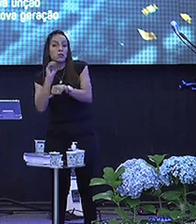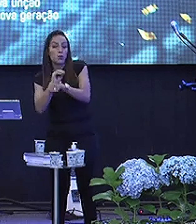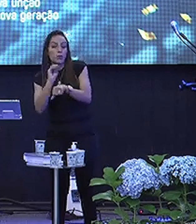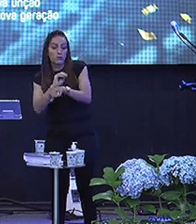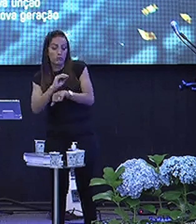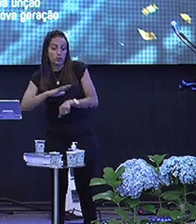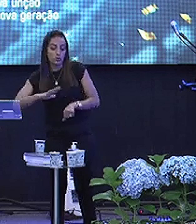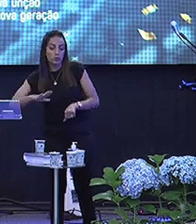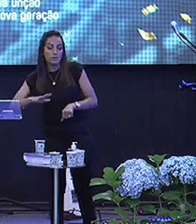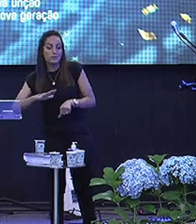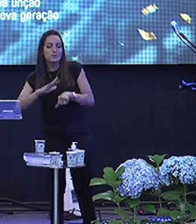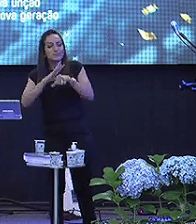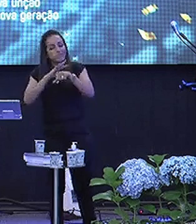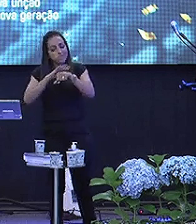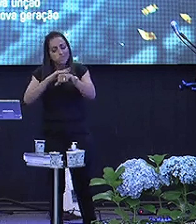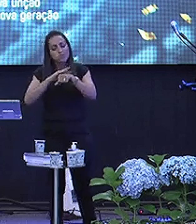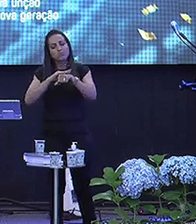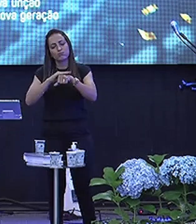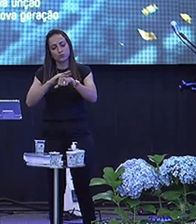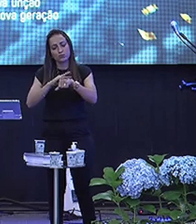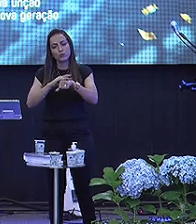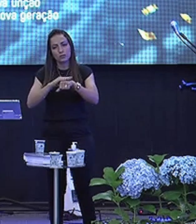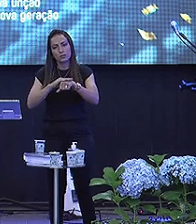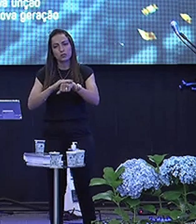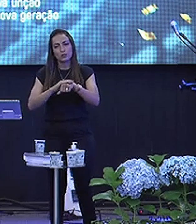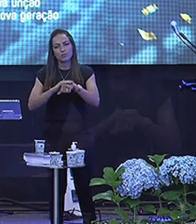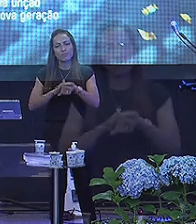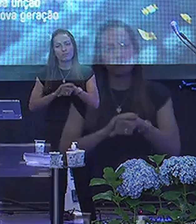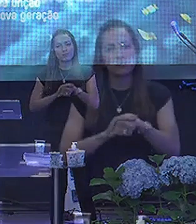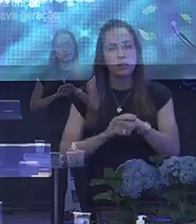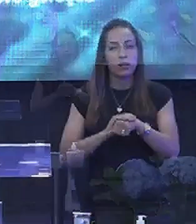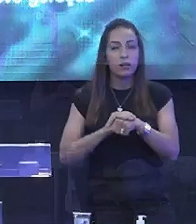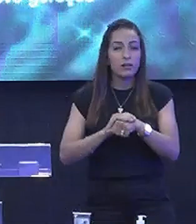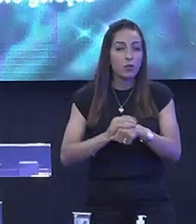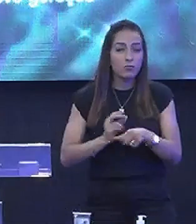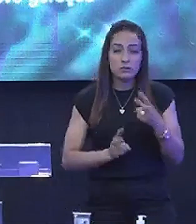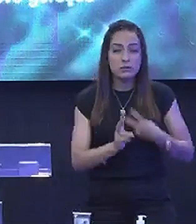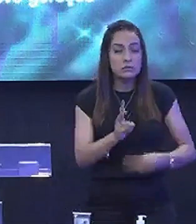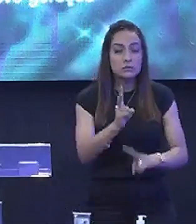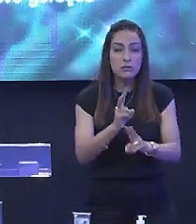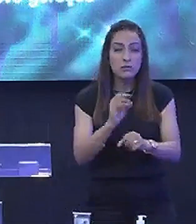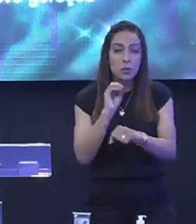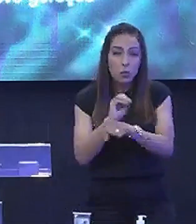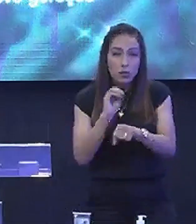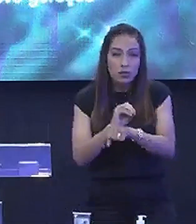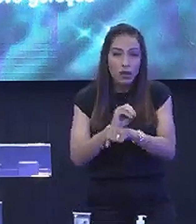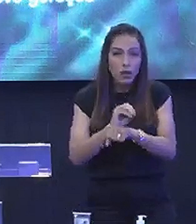criança Adoece Cuidar a vida Toda De um ser humano Também adoece